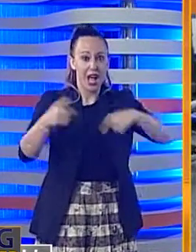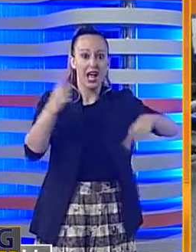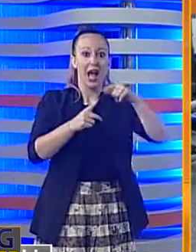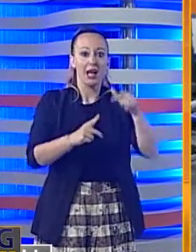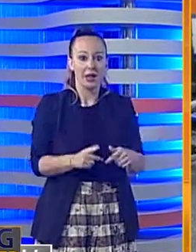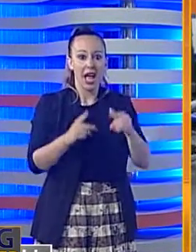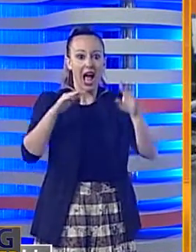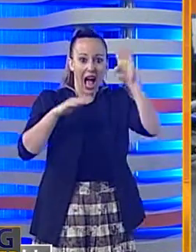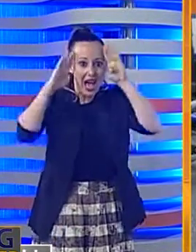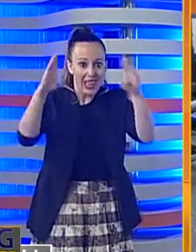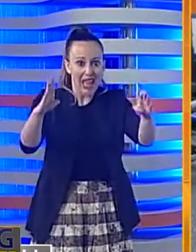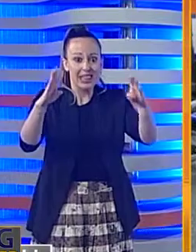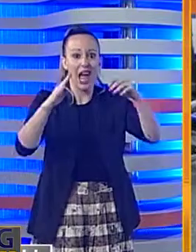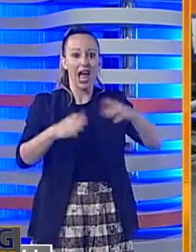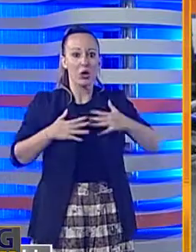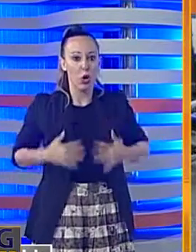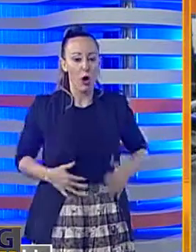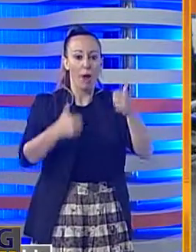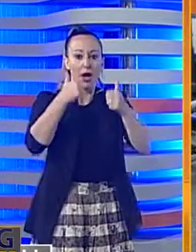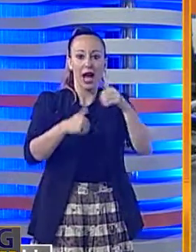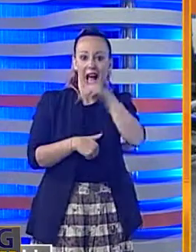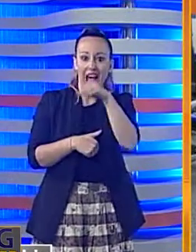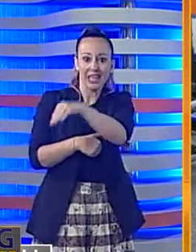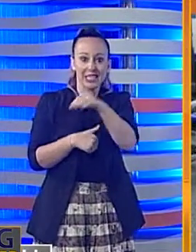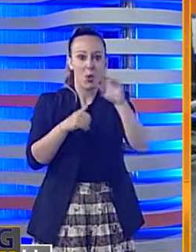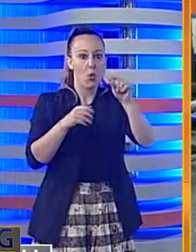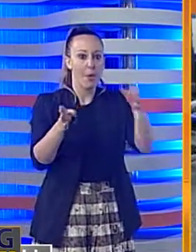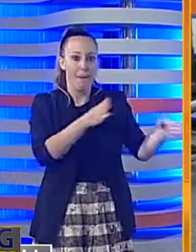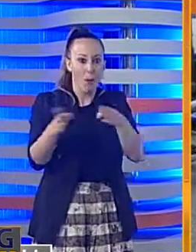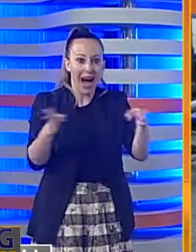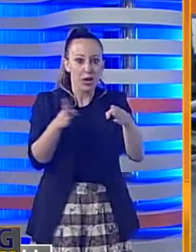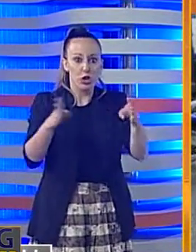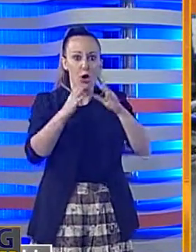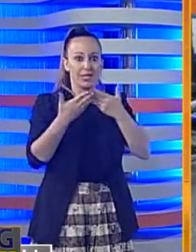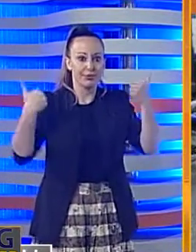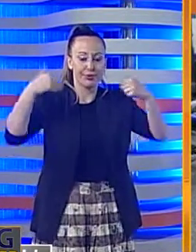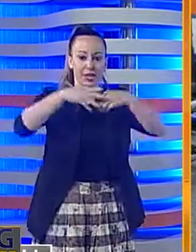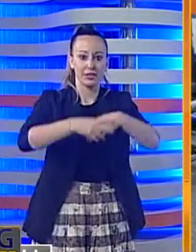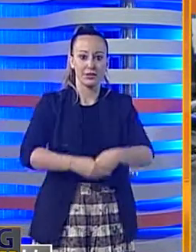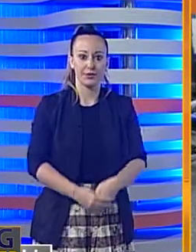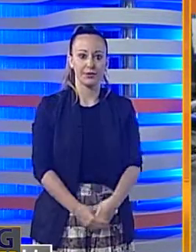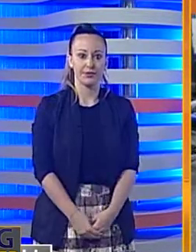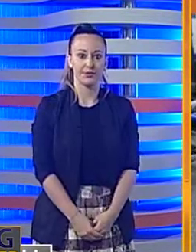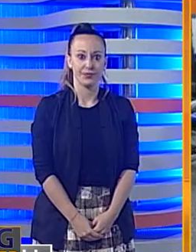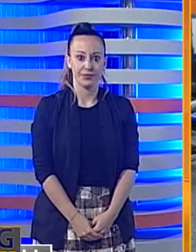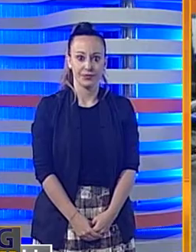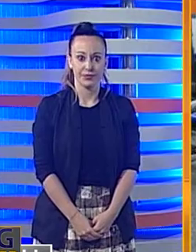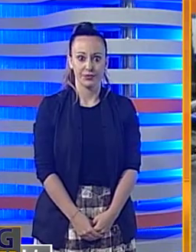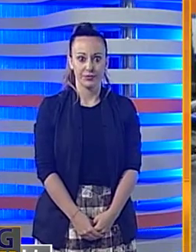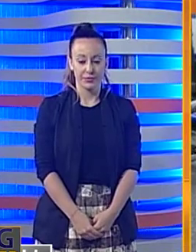terza. Si attende l'autopsia aperta un'inchiesta al momento senza indagati.